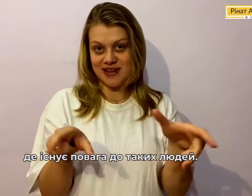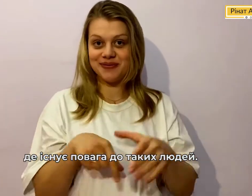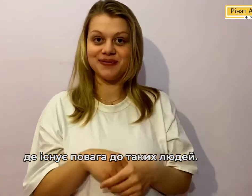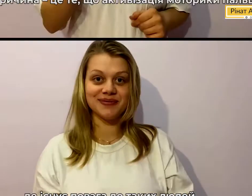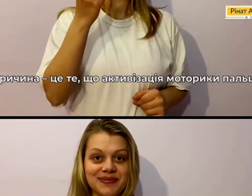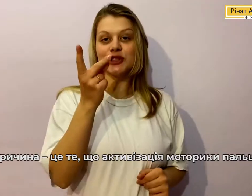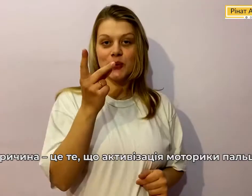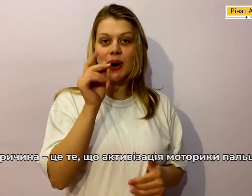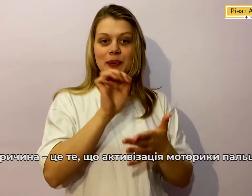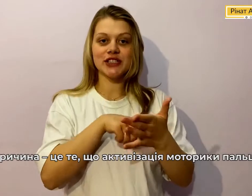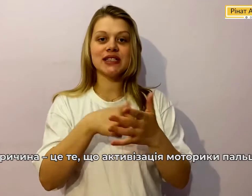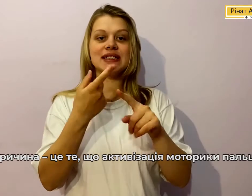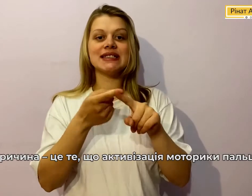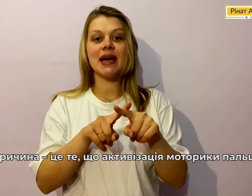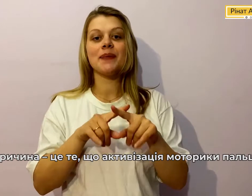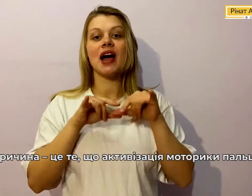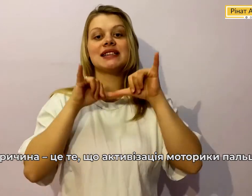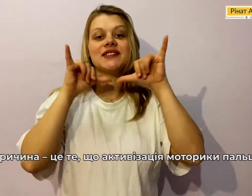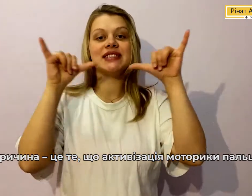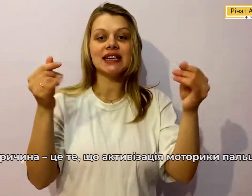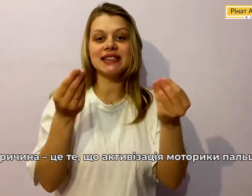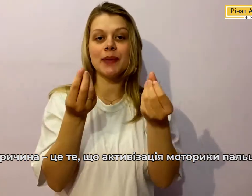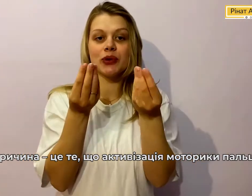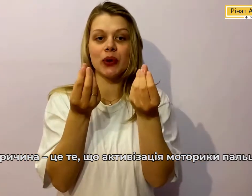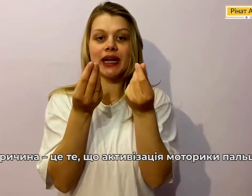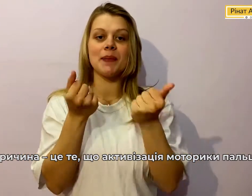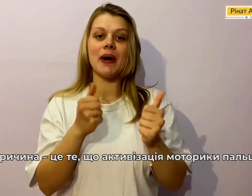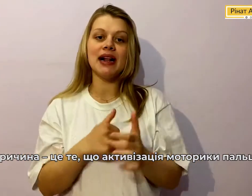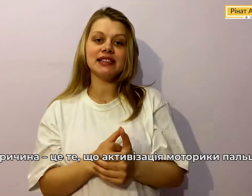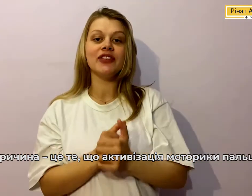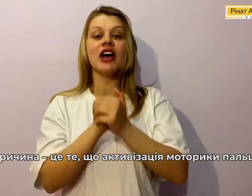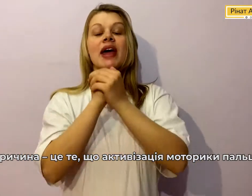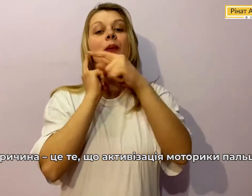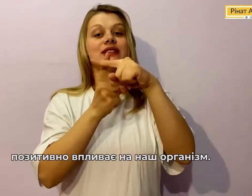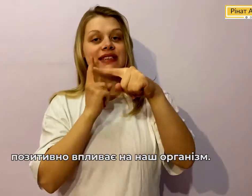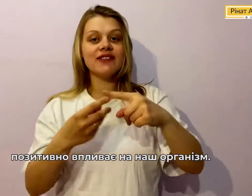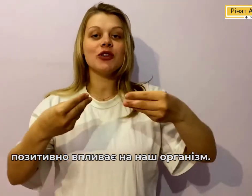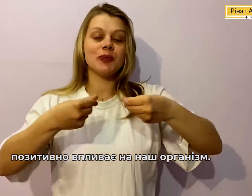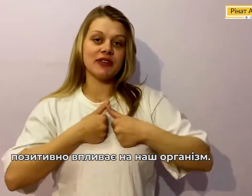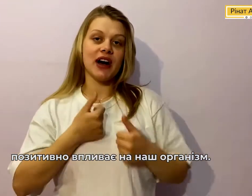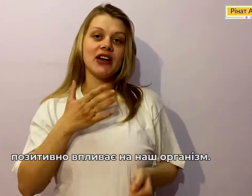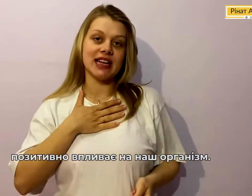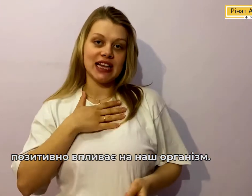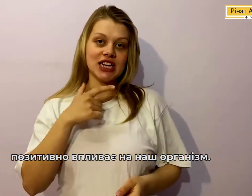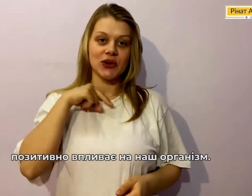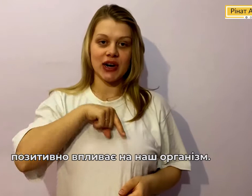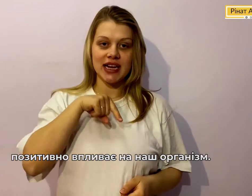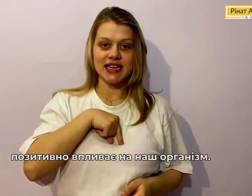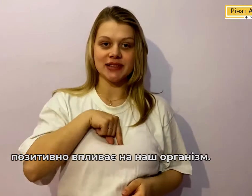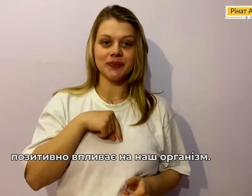Друга причина Це активізація моторики Пальців позитивно Впливає на наш організм